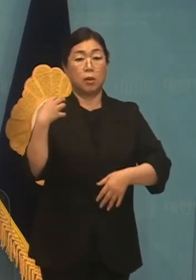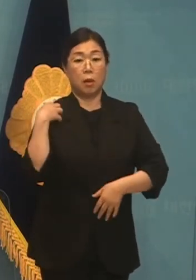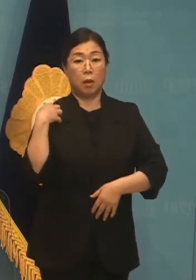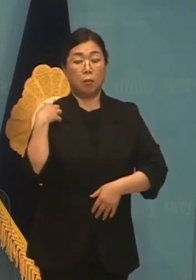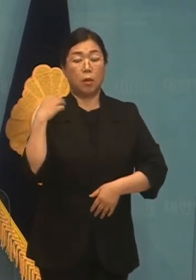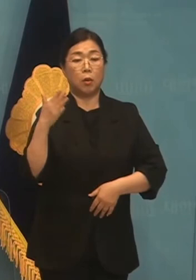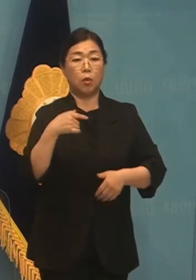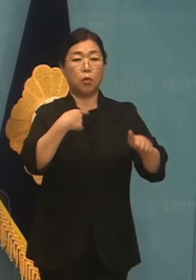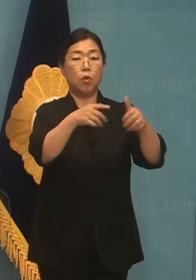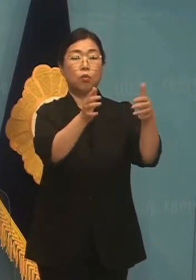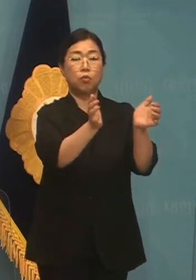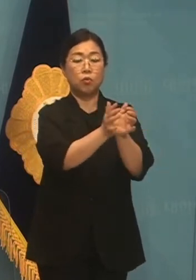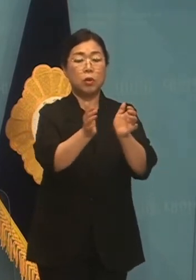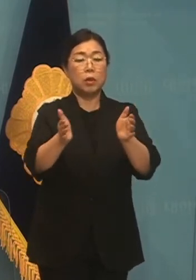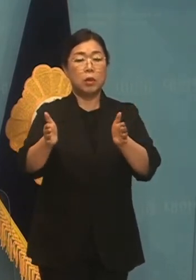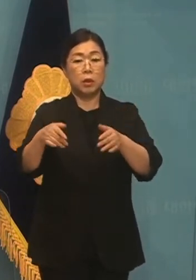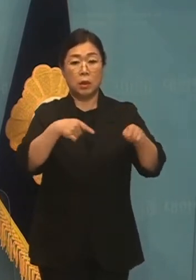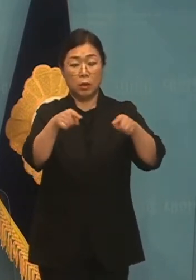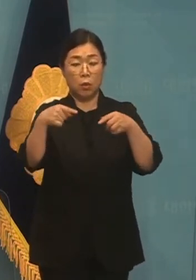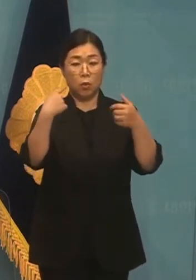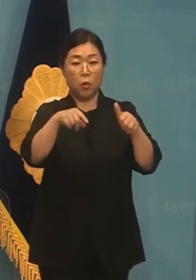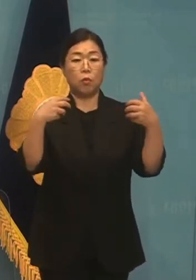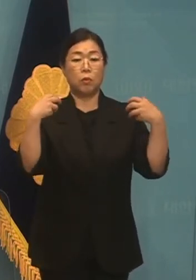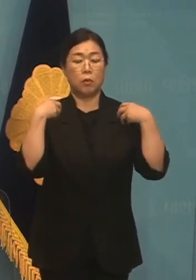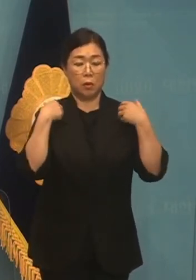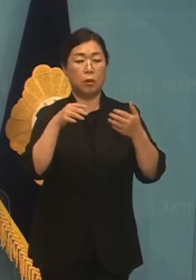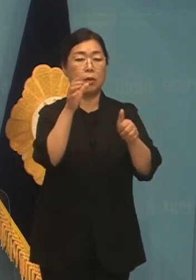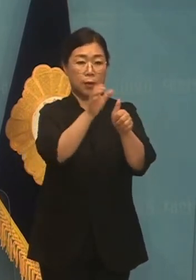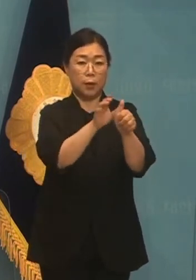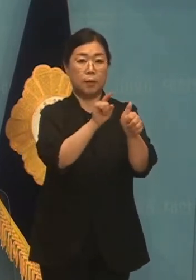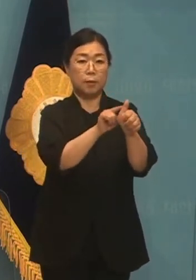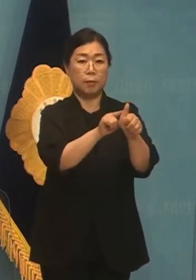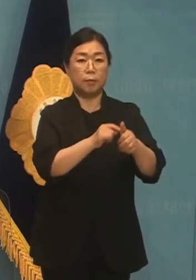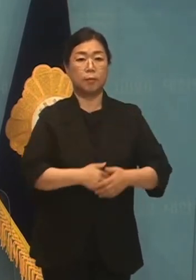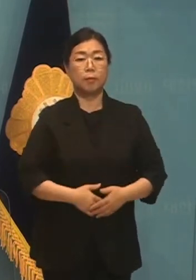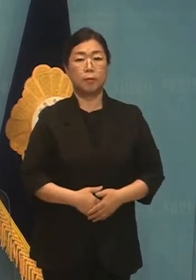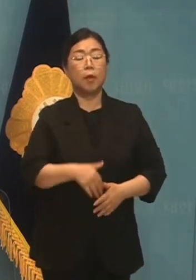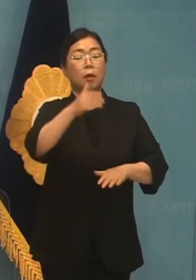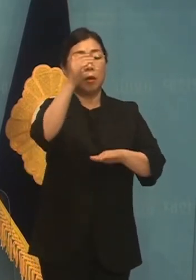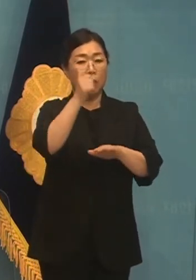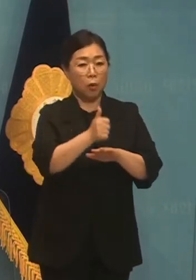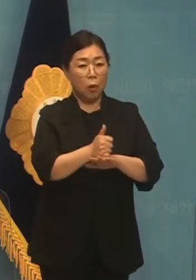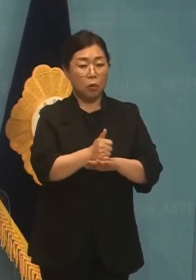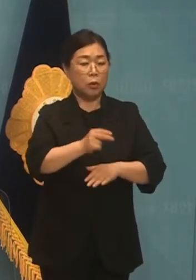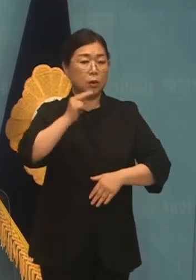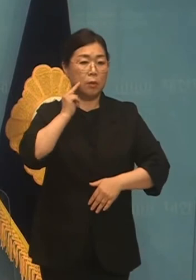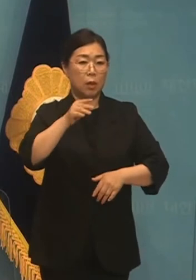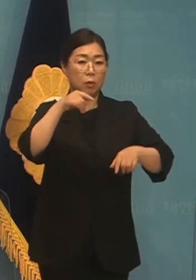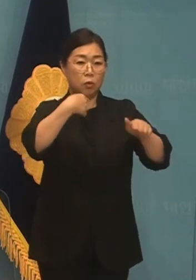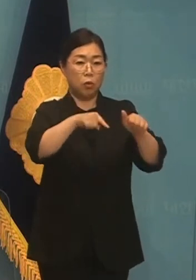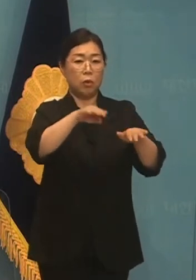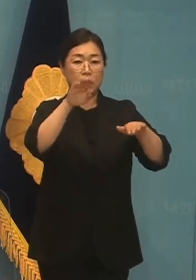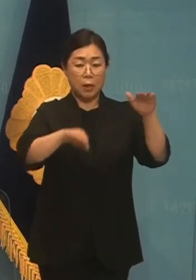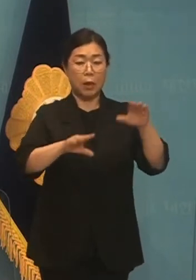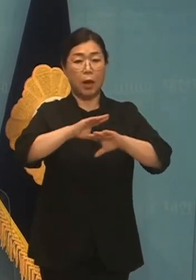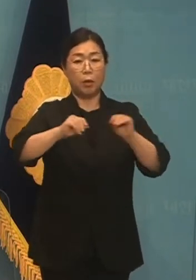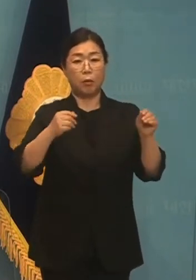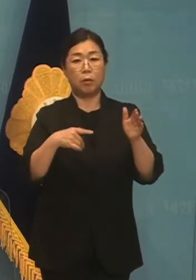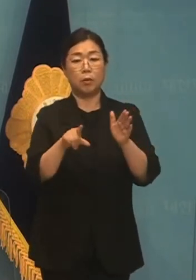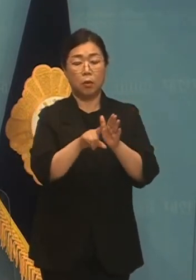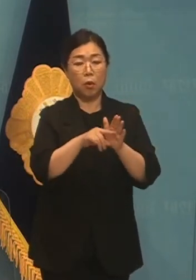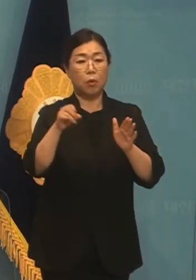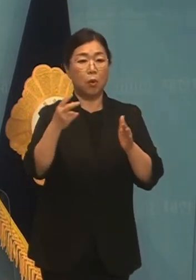교육과 시도교육청에 있다는 것도 밝혀집니다. 결국 심각한 교육 격차를 해소하고